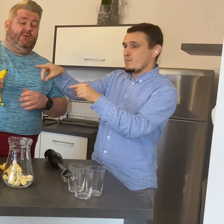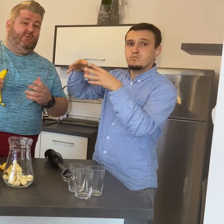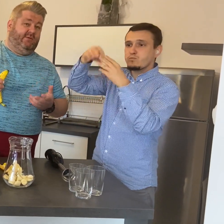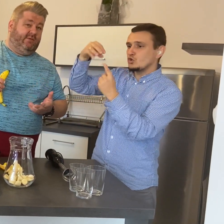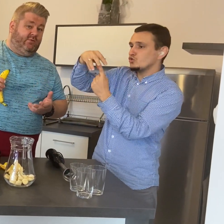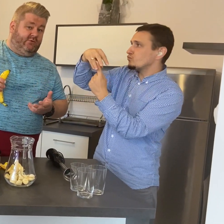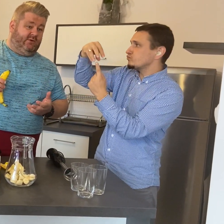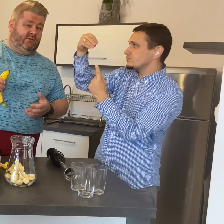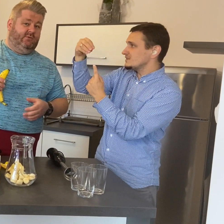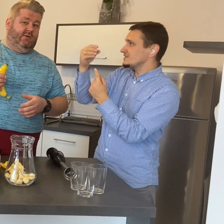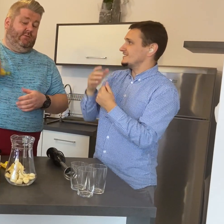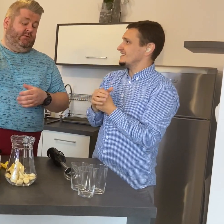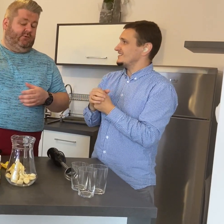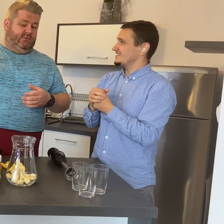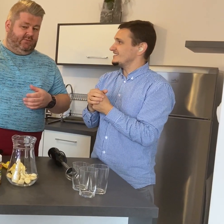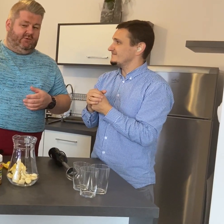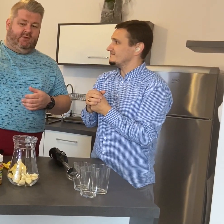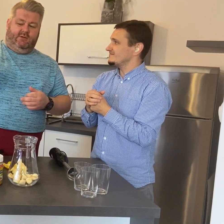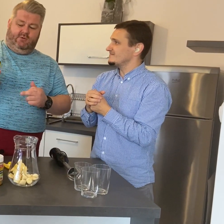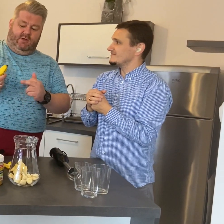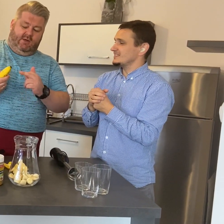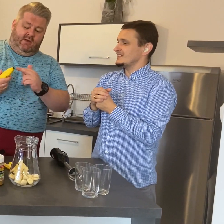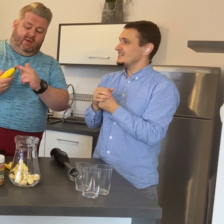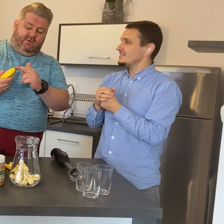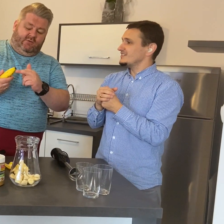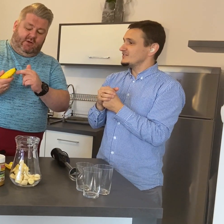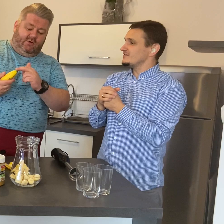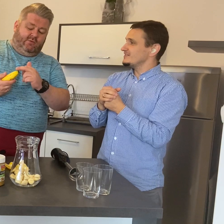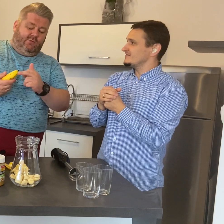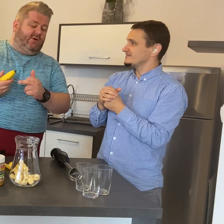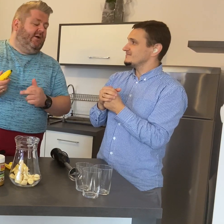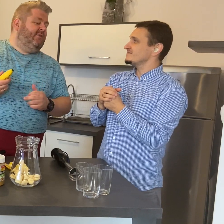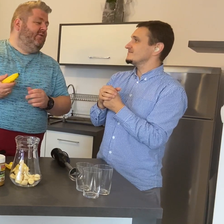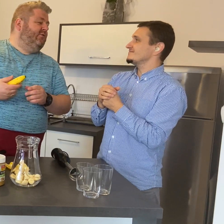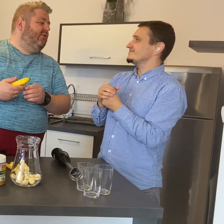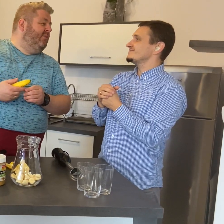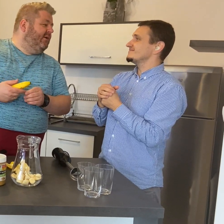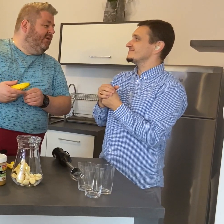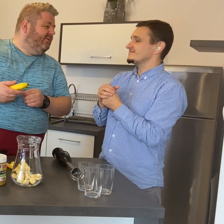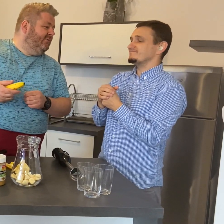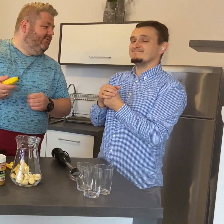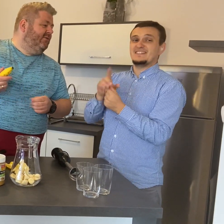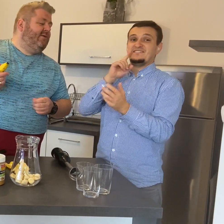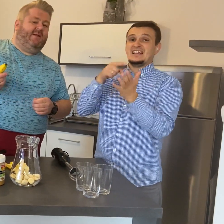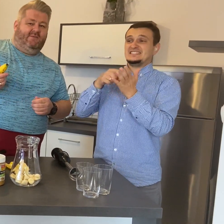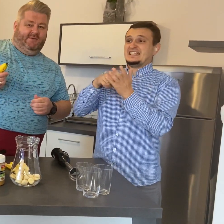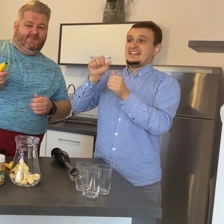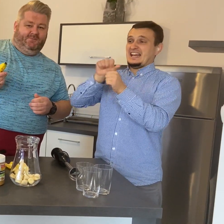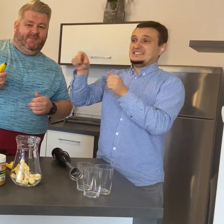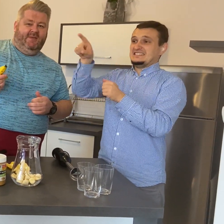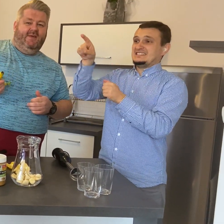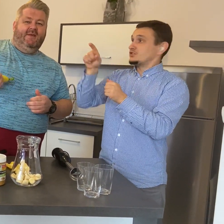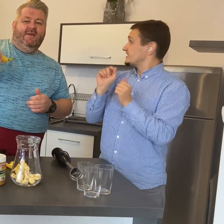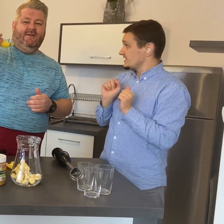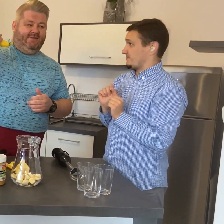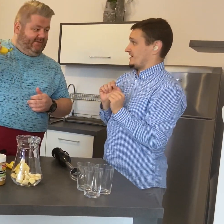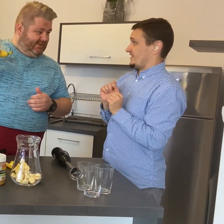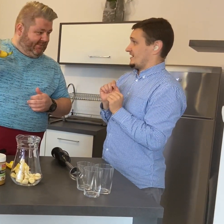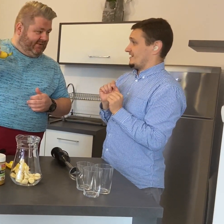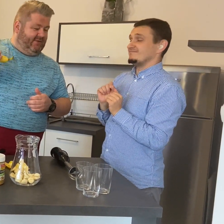było zasłyszeć albo gdzieś wyczytać, że w tych końcówkach znajdują się rymaki. To jest nieprawda. To jest nieprawda. Nieprawda.